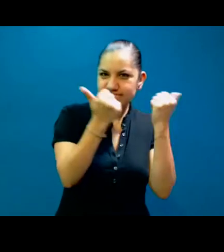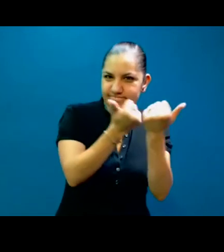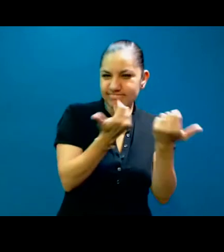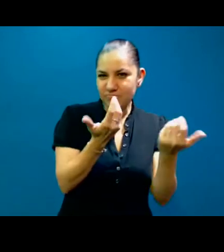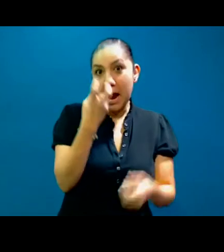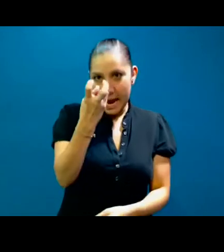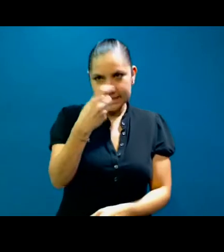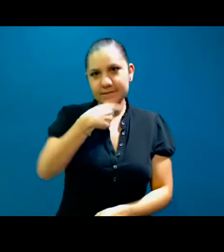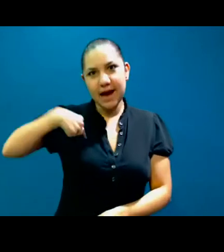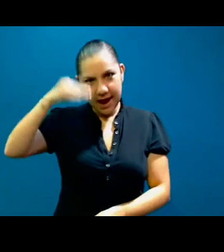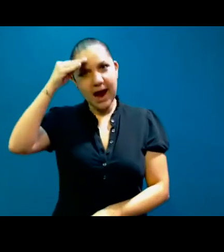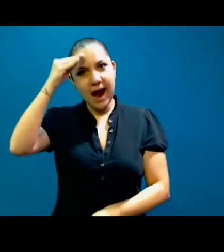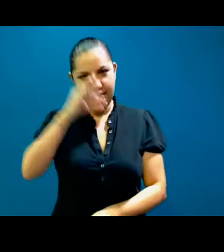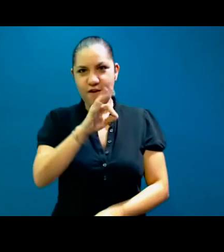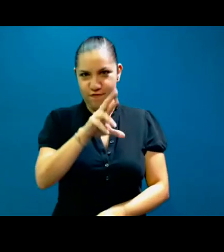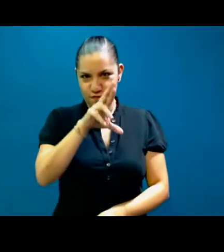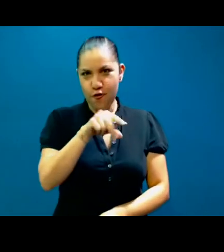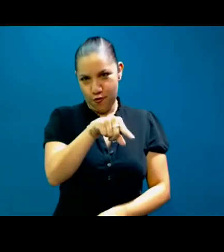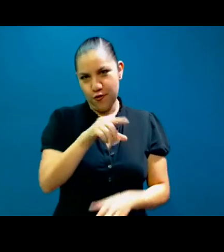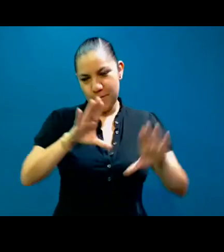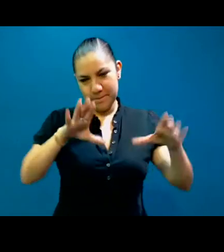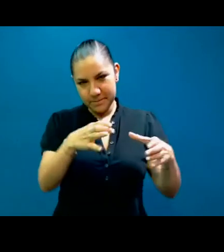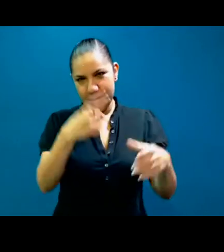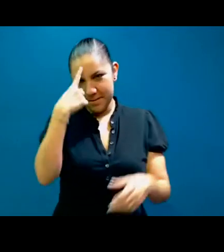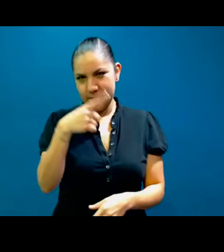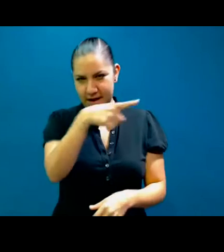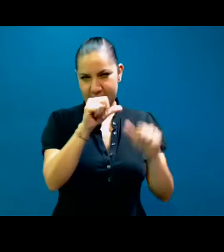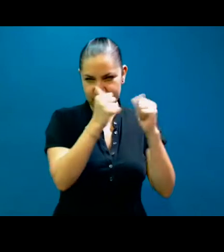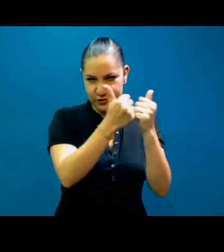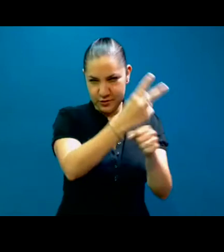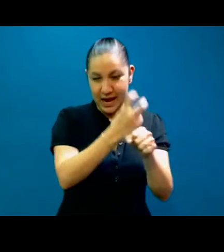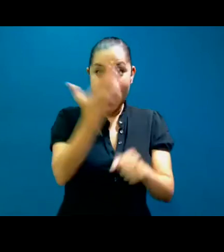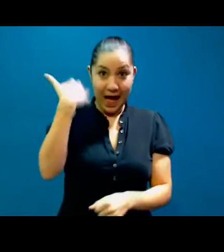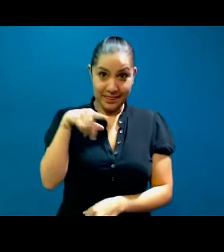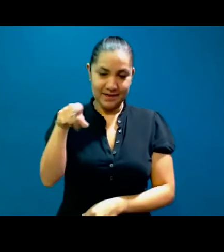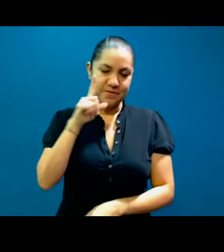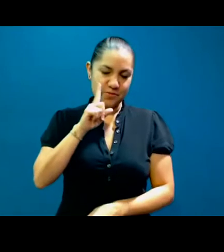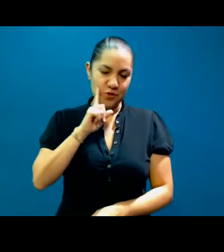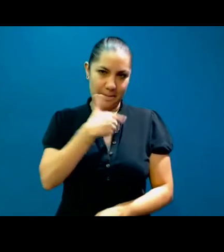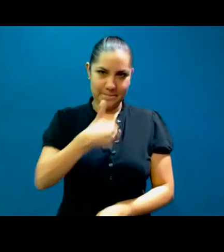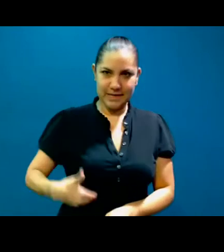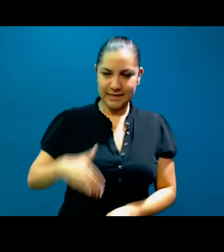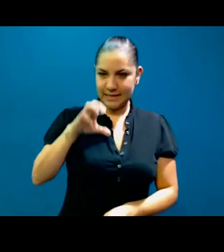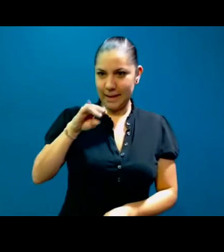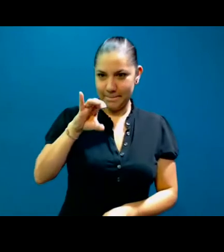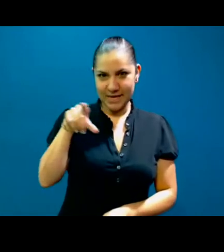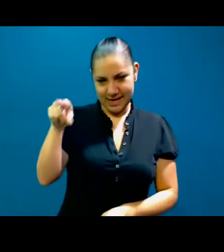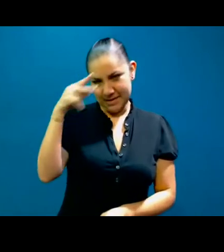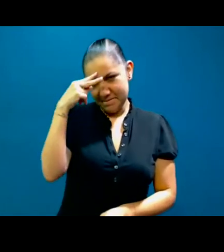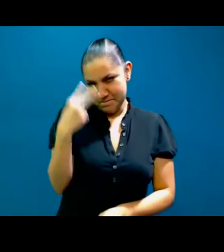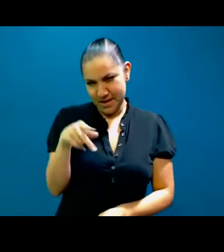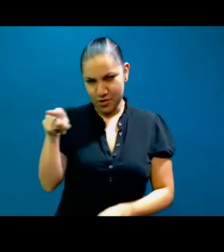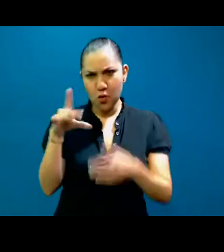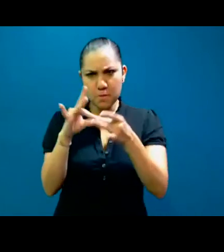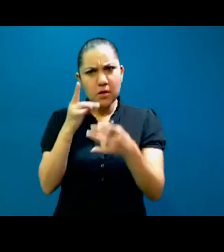invitamos a las asociaciones? Y en ese momento estaba la presidenta de una asociación que se llama CEMIC en México y dijo, cuenten conmigo. Al